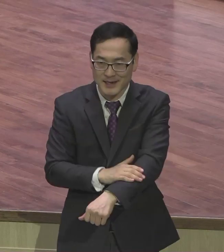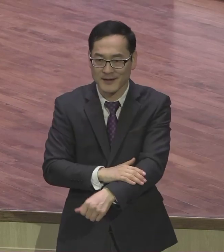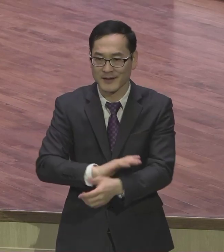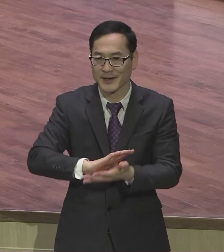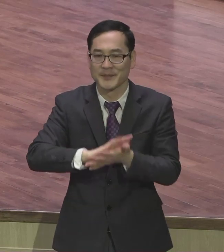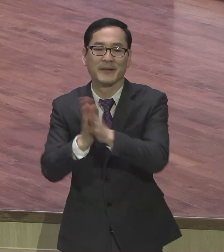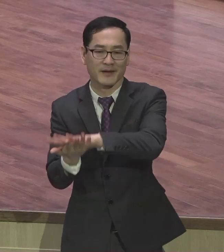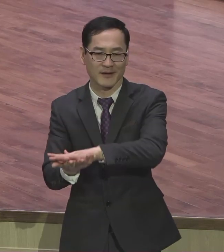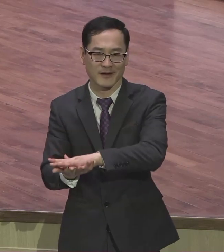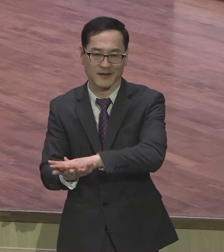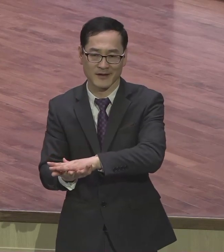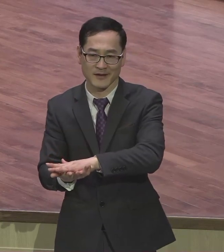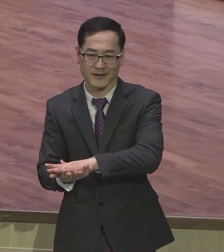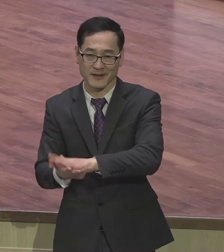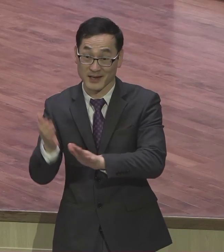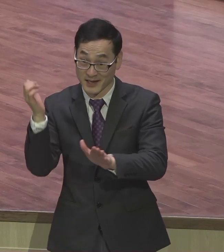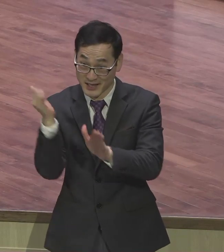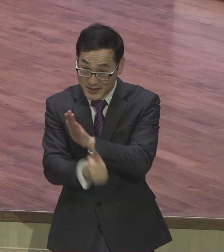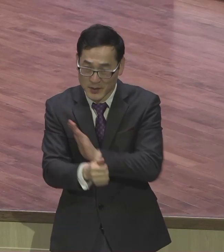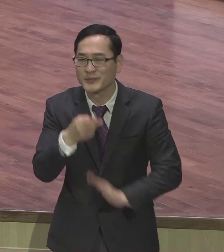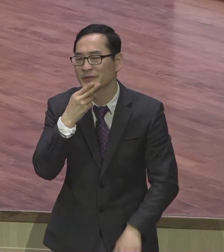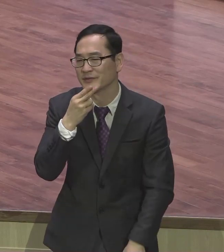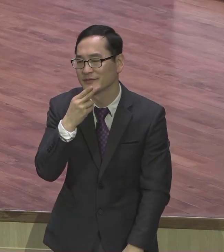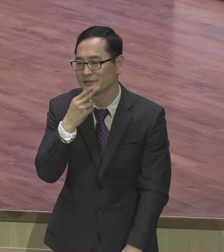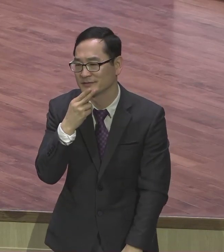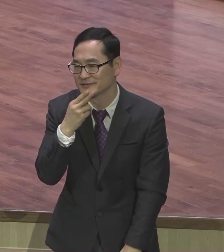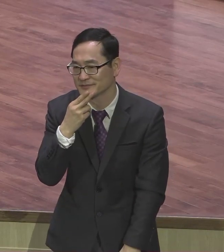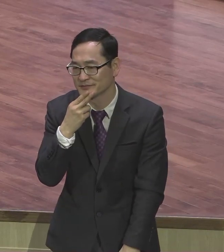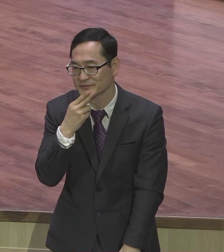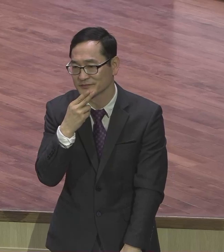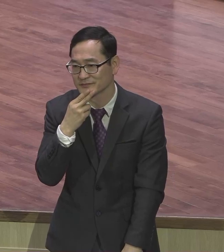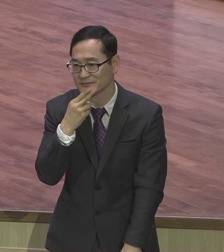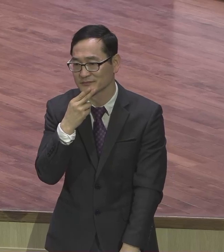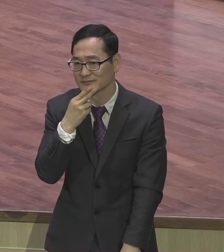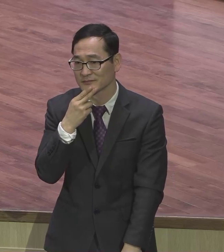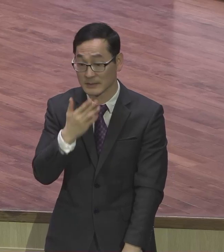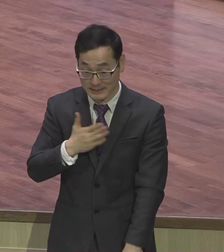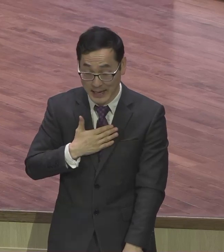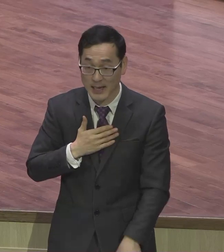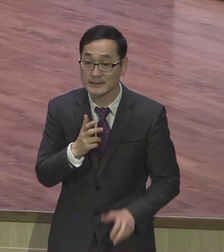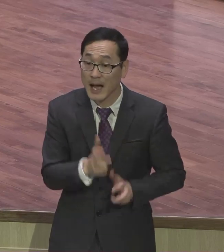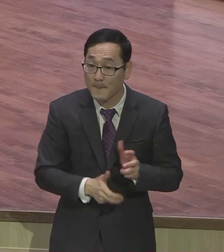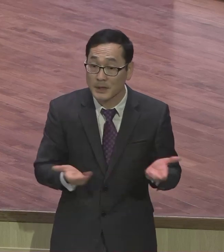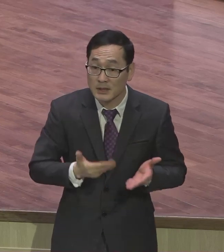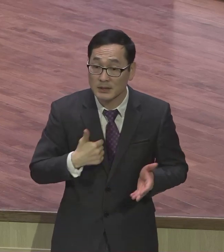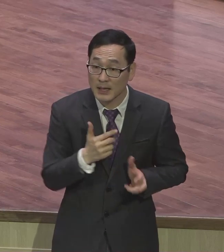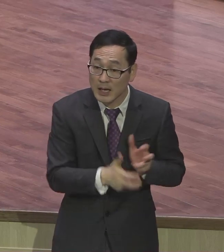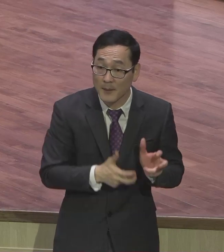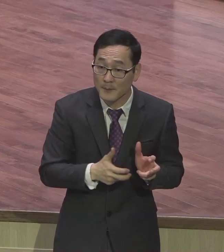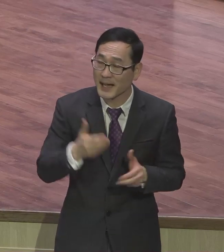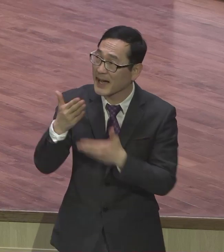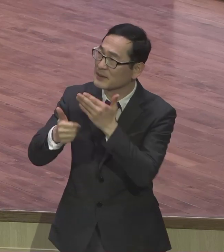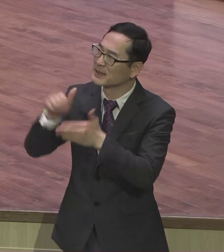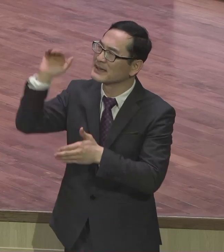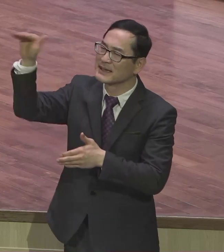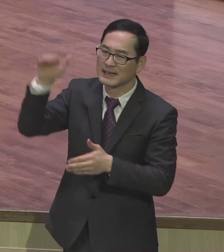절대 실패 없어요 제가 사업을 했잖아요 제가 하나님 앞에서 기도하면 치니까 이 자리까지 설까지